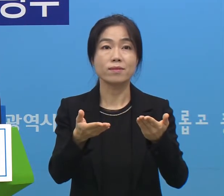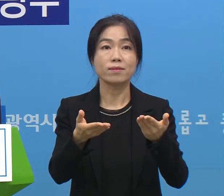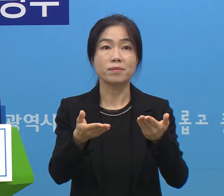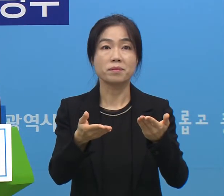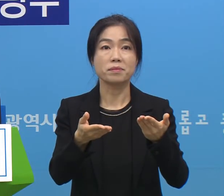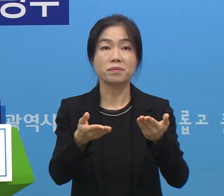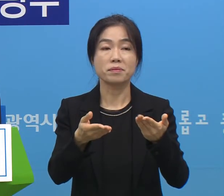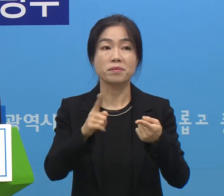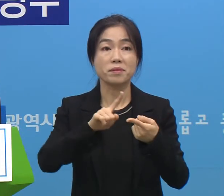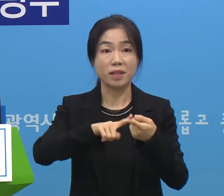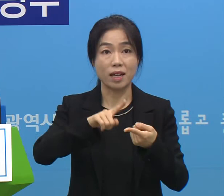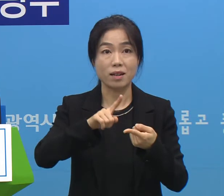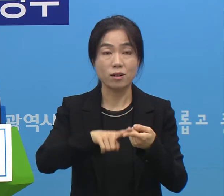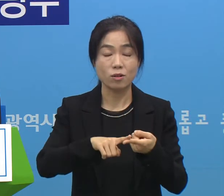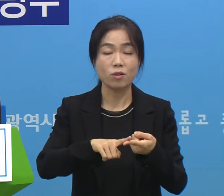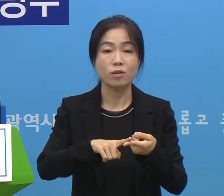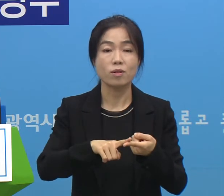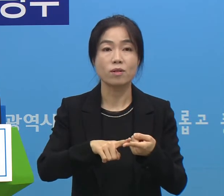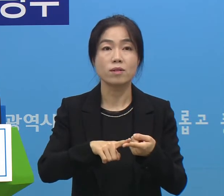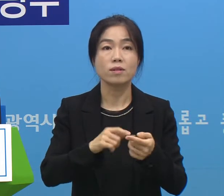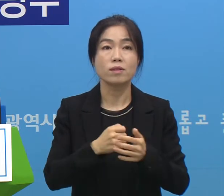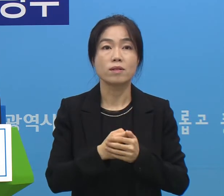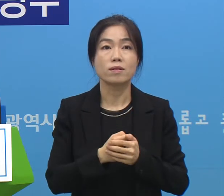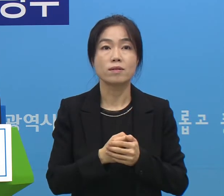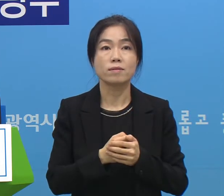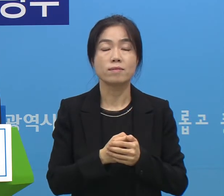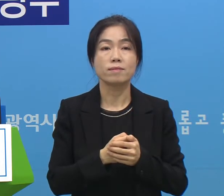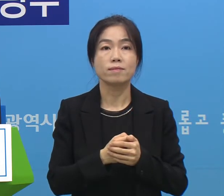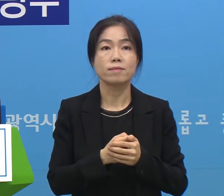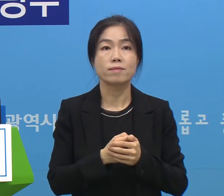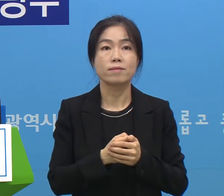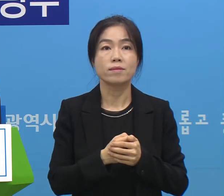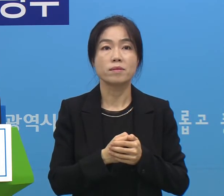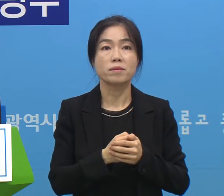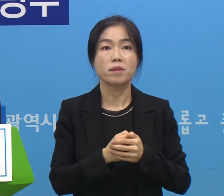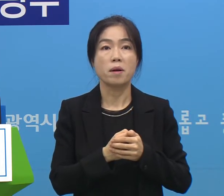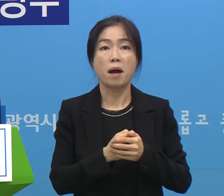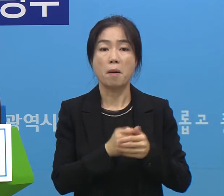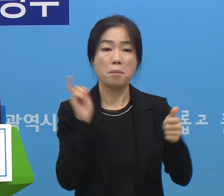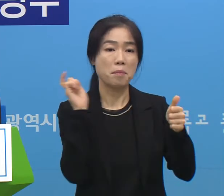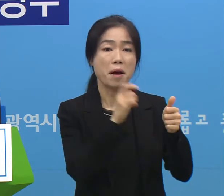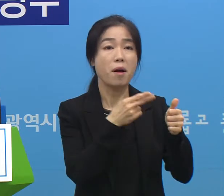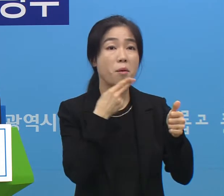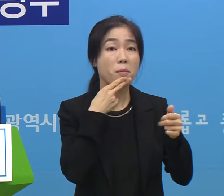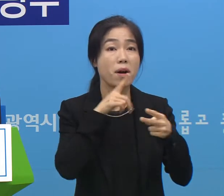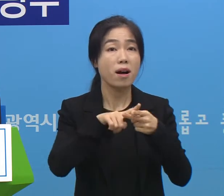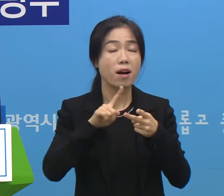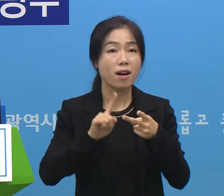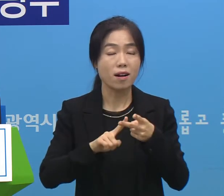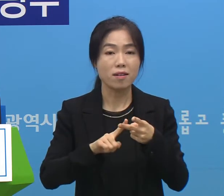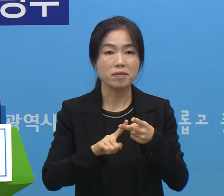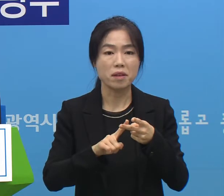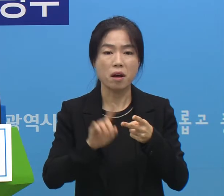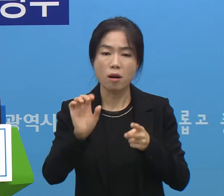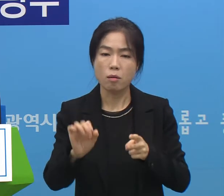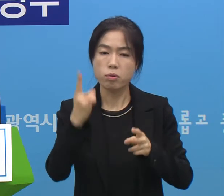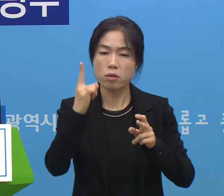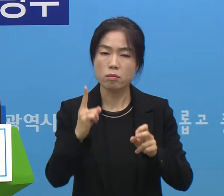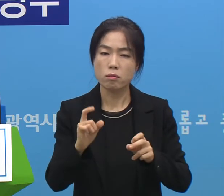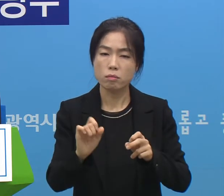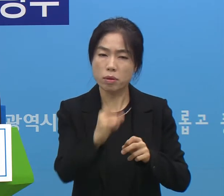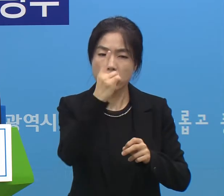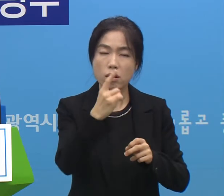보도자료에서 말씀드린 것처럼 0명으로 있거나 또는 산발적으로 하더라도